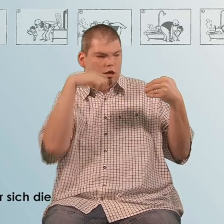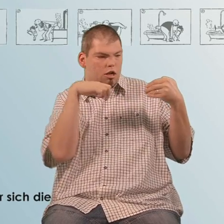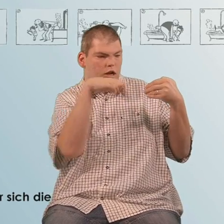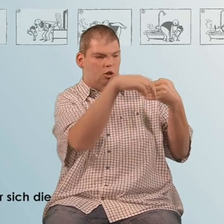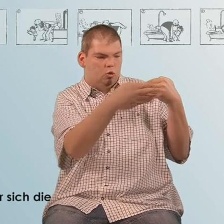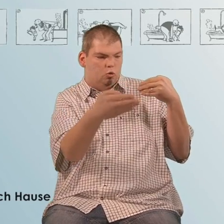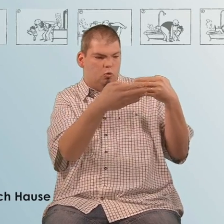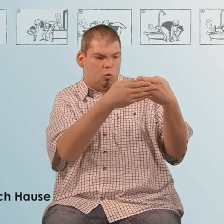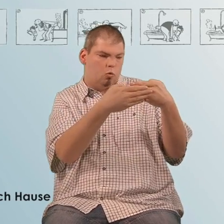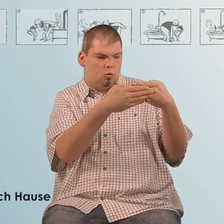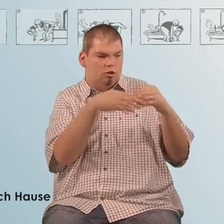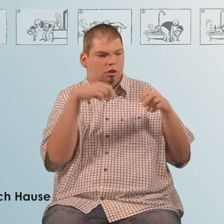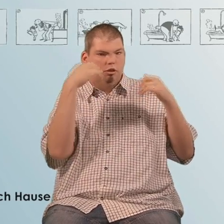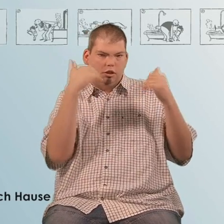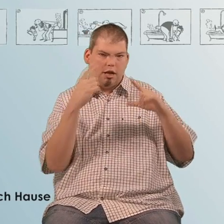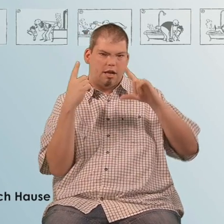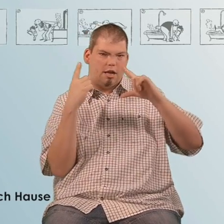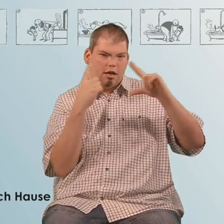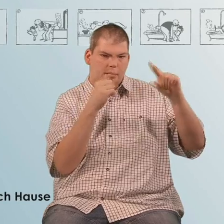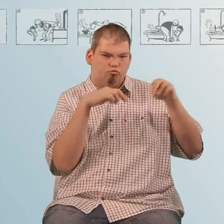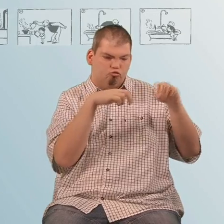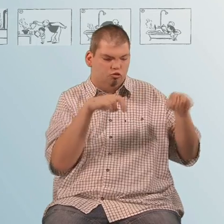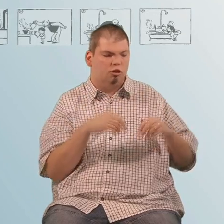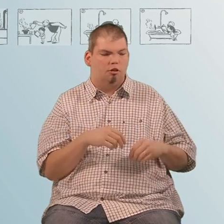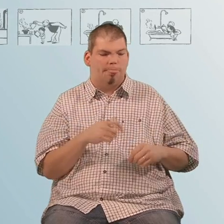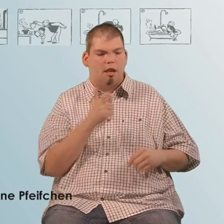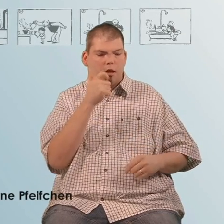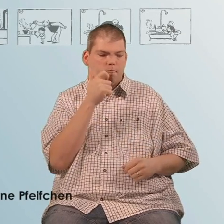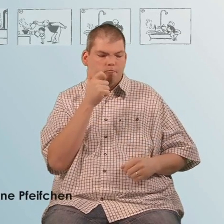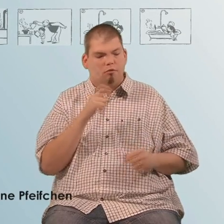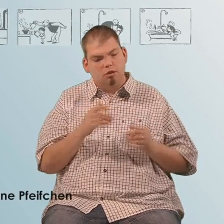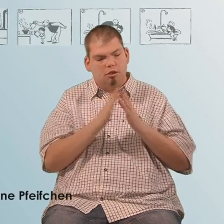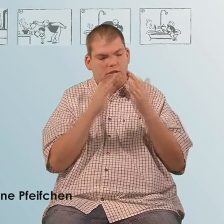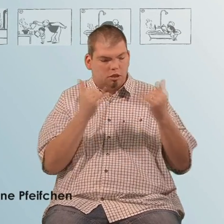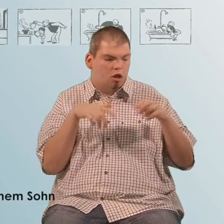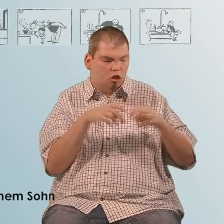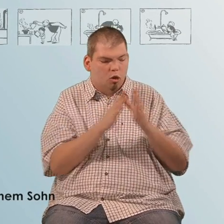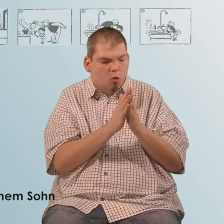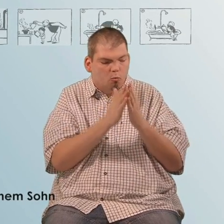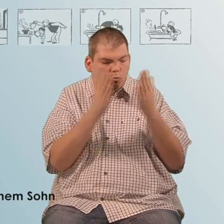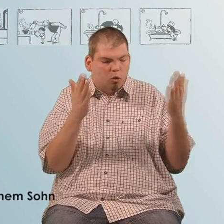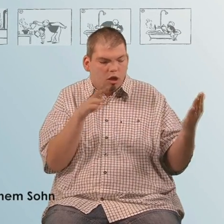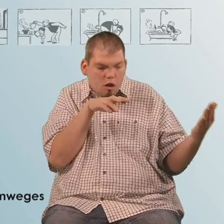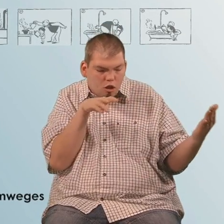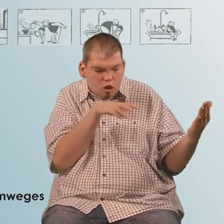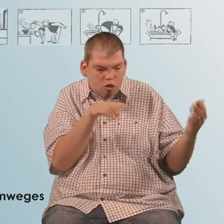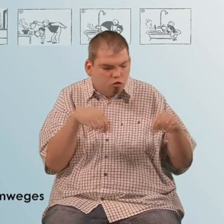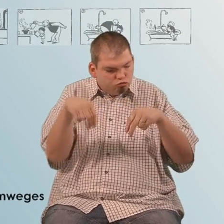Sie schließen hinter sich die Tür und gehen nach Hause. Der Vater raucht ein Pfeifchen und schaut mit seinem Sohn während des Heimwegs